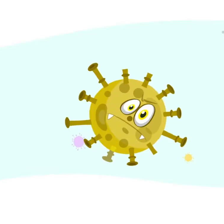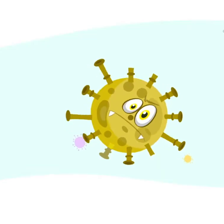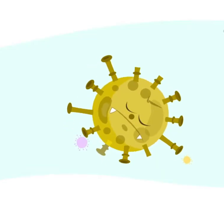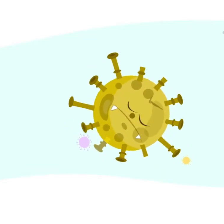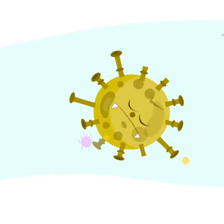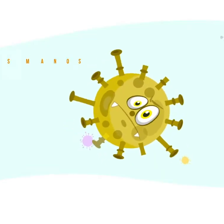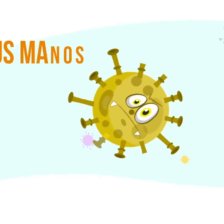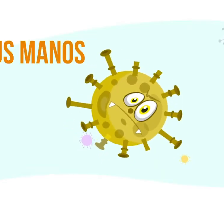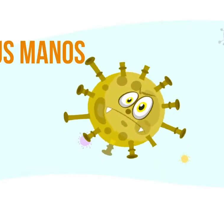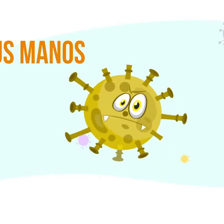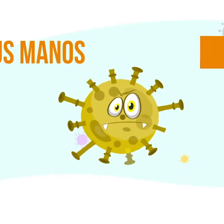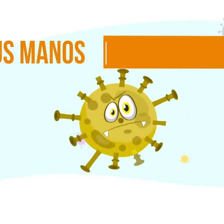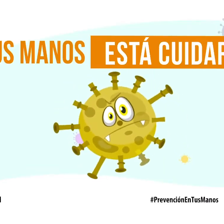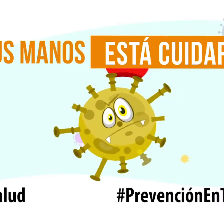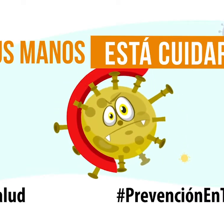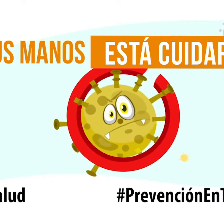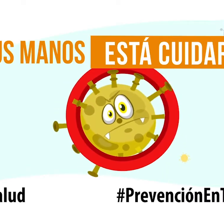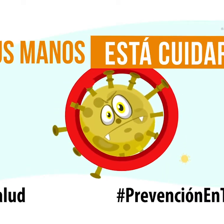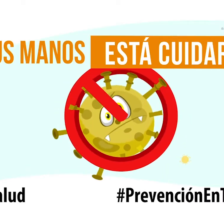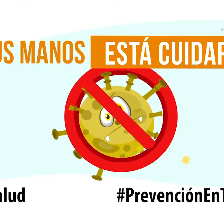En tus manos está cuidarte.